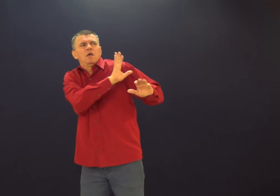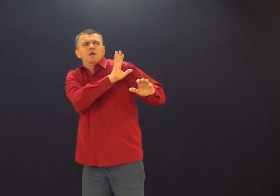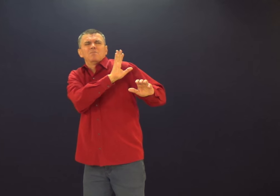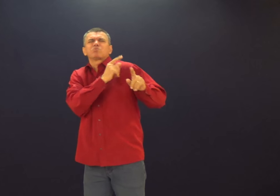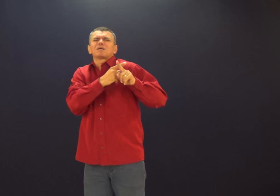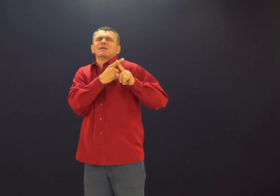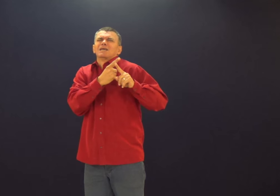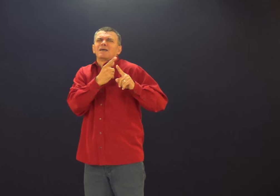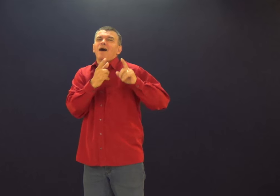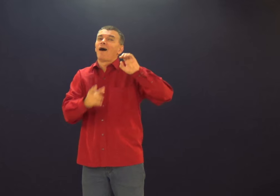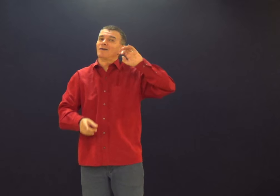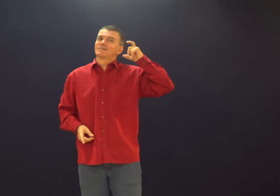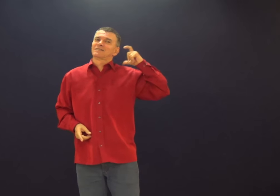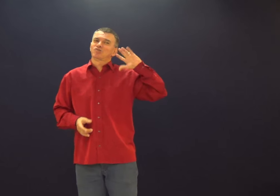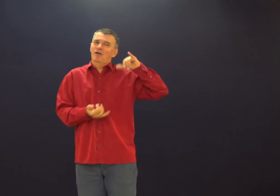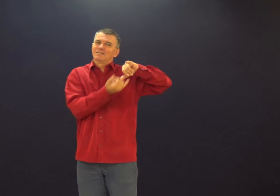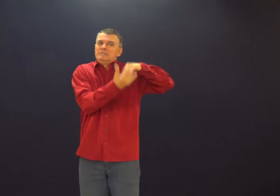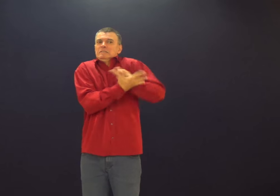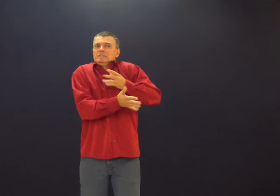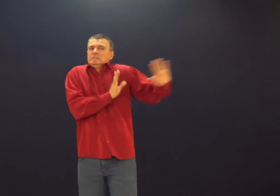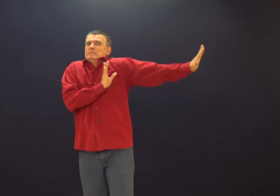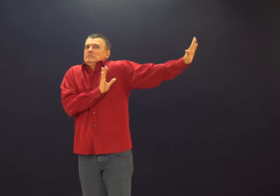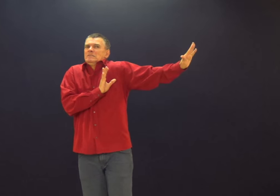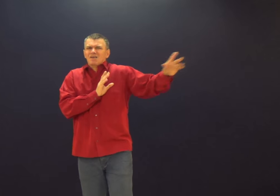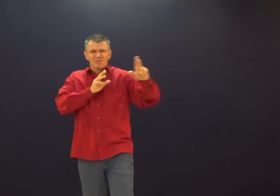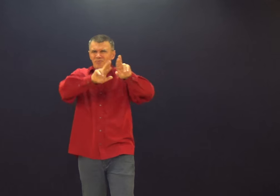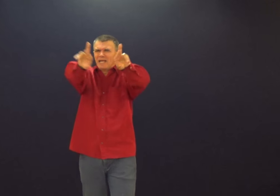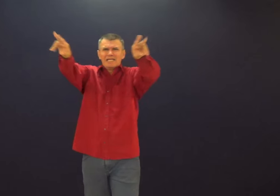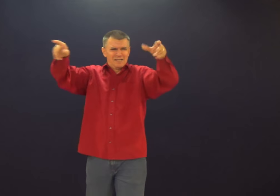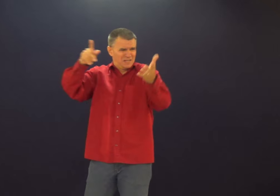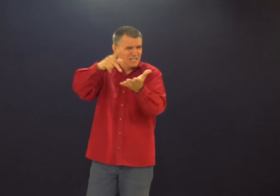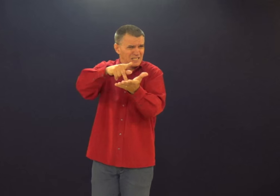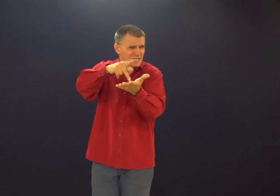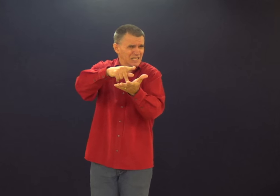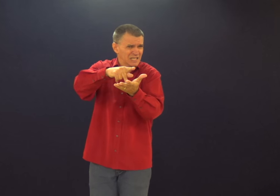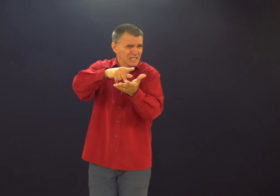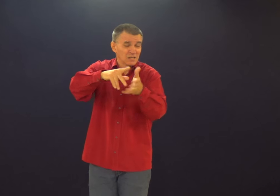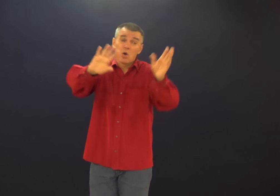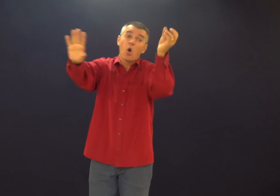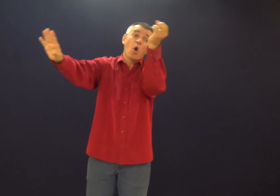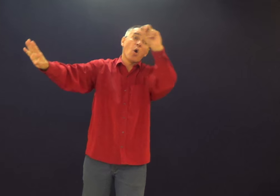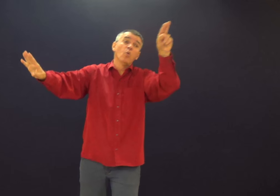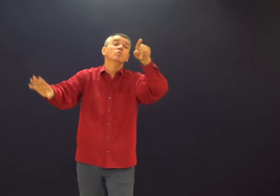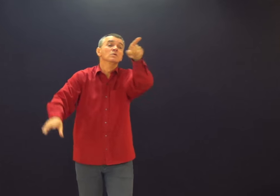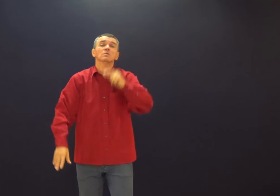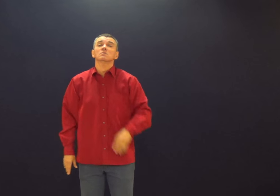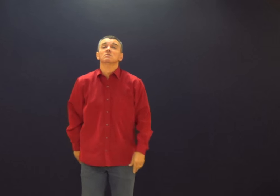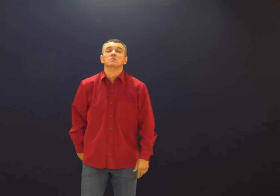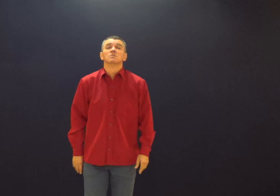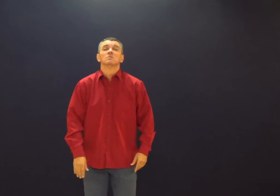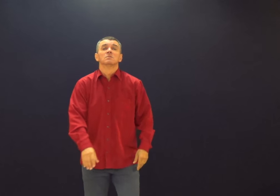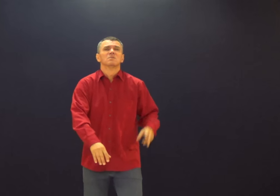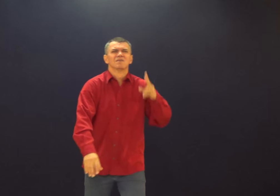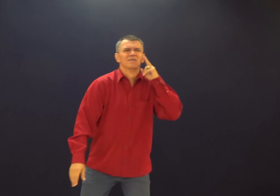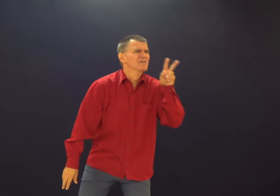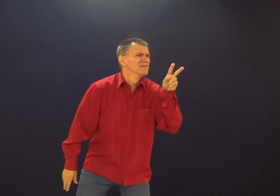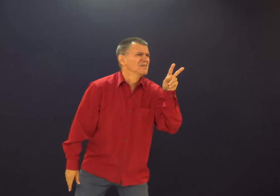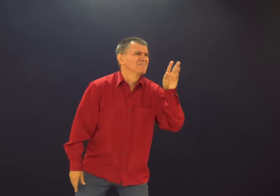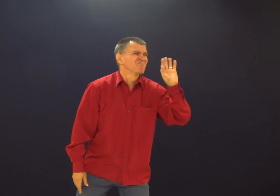Aí você tenta escapar, mas não consegue. Ou você até tem algum caso. E a hora que eu quero ter outro caso. Ou você está caminhando pela